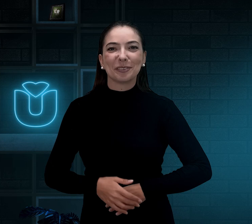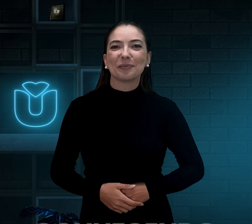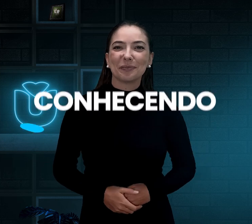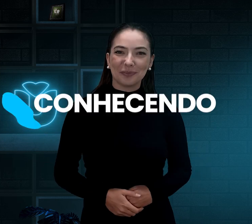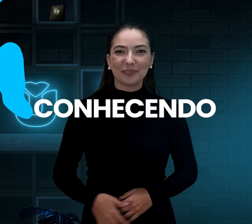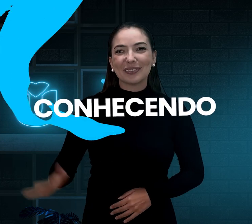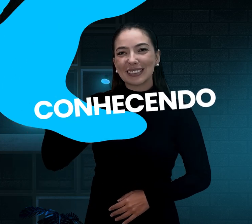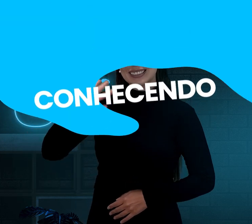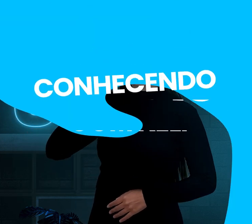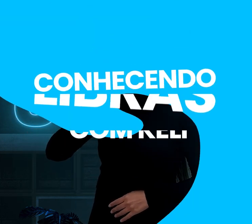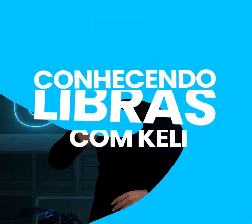Até a próxima! a